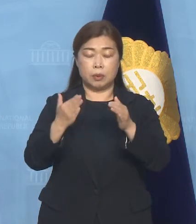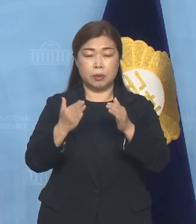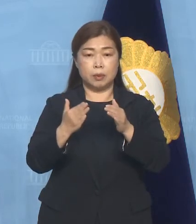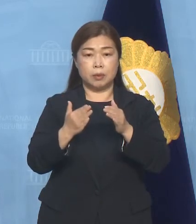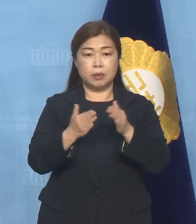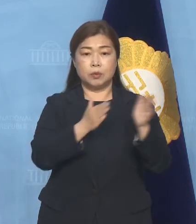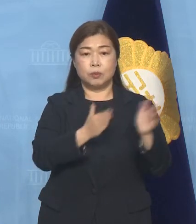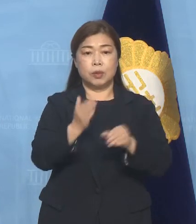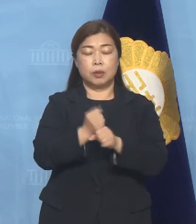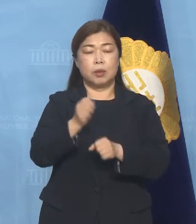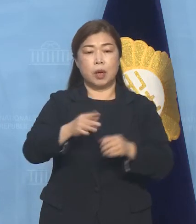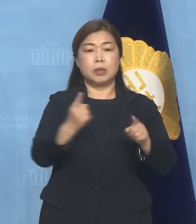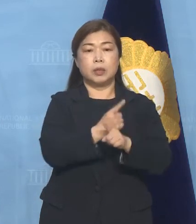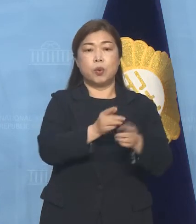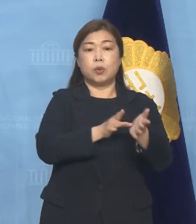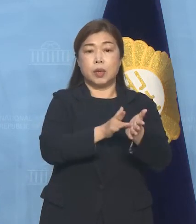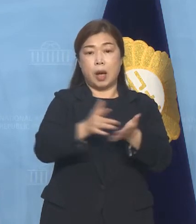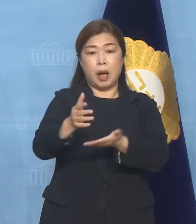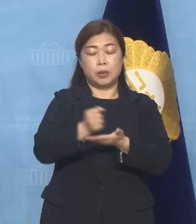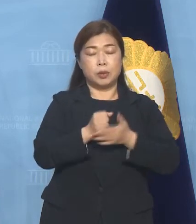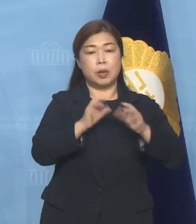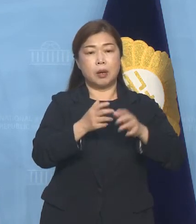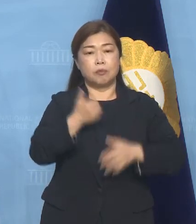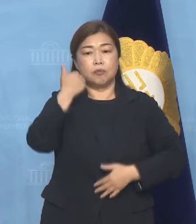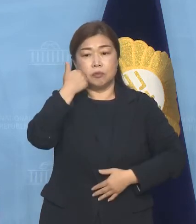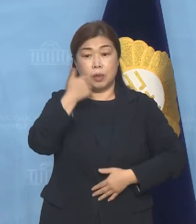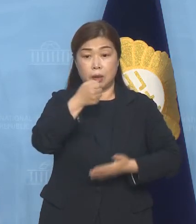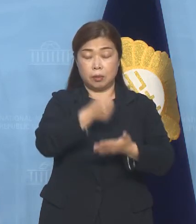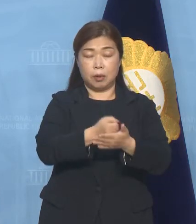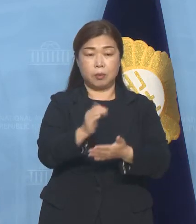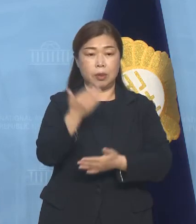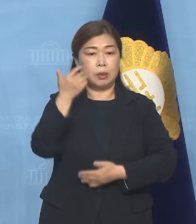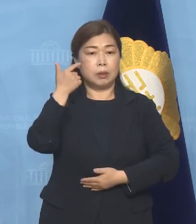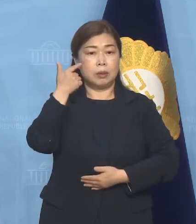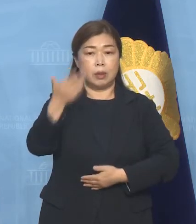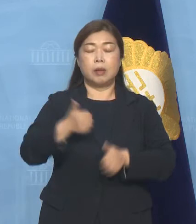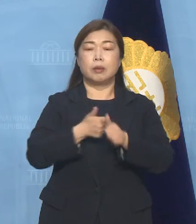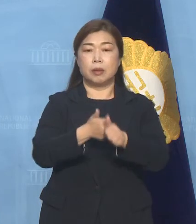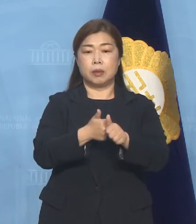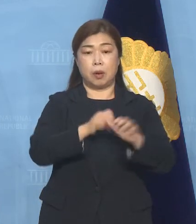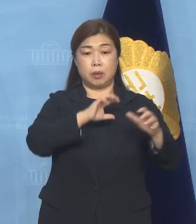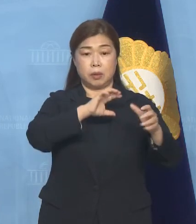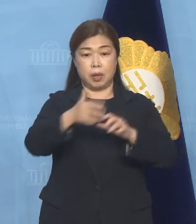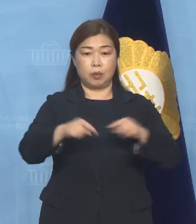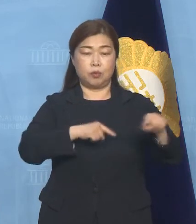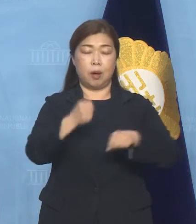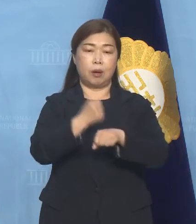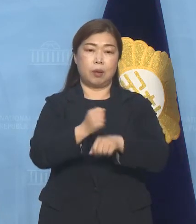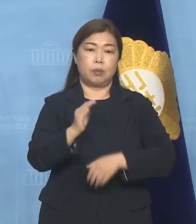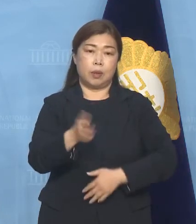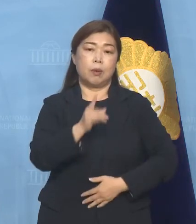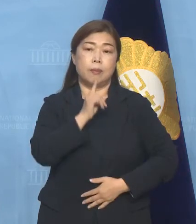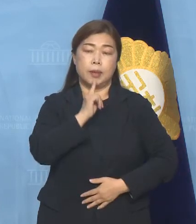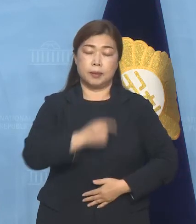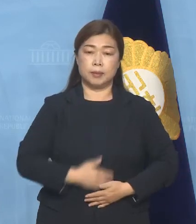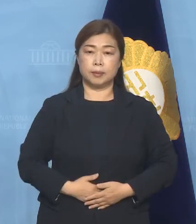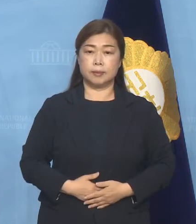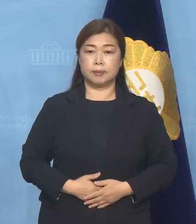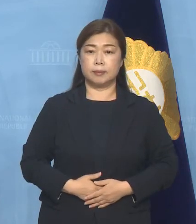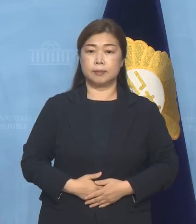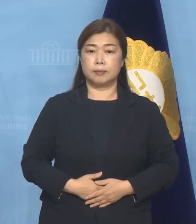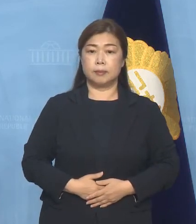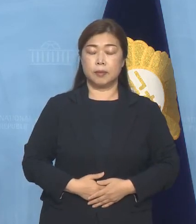치료제 보유국이 어디가 되는가에 따라 그 나라가 세계를 주도하게 될 것이라고 말하기도 했습니다